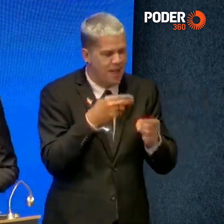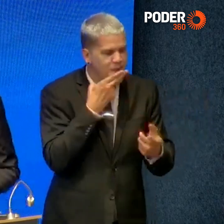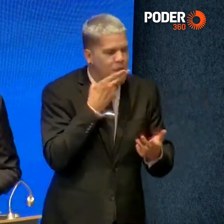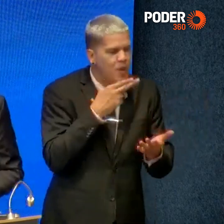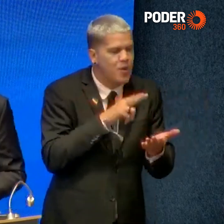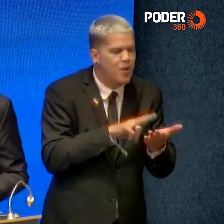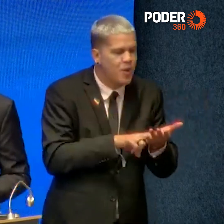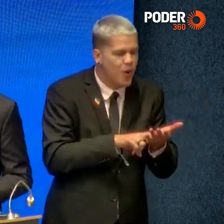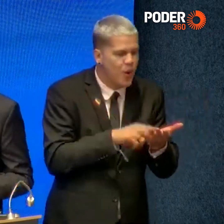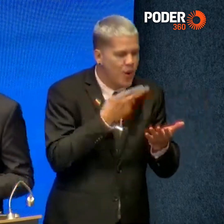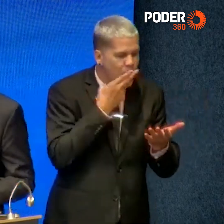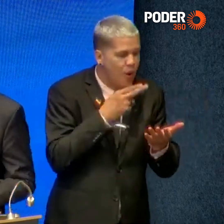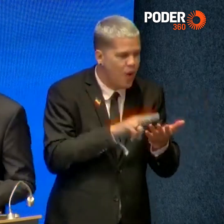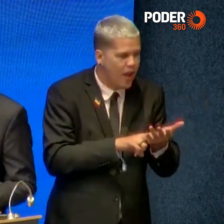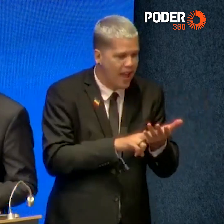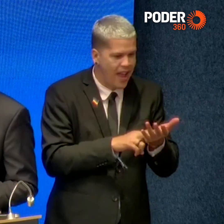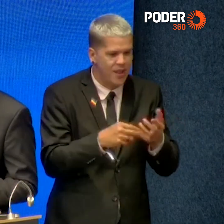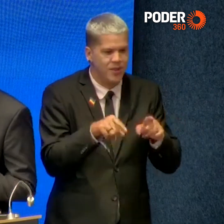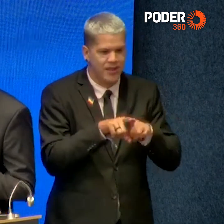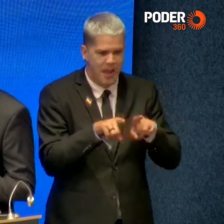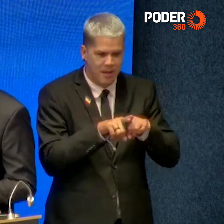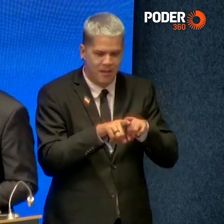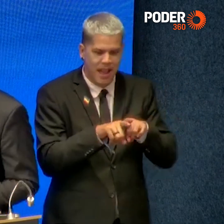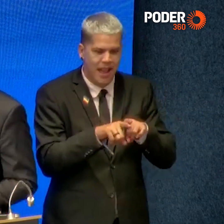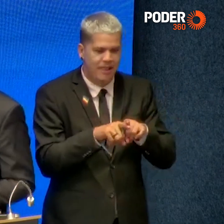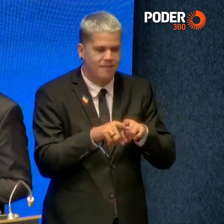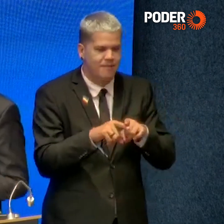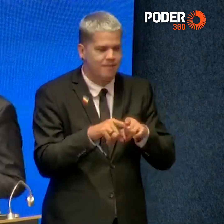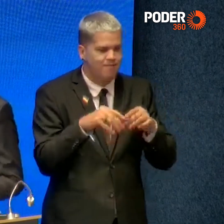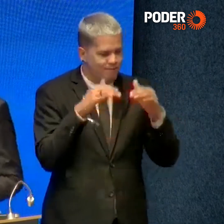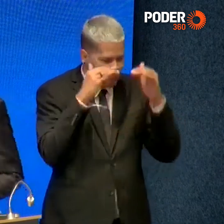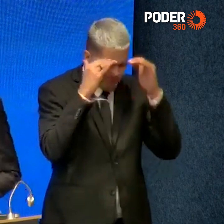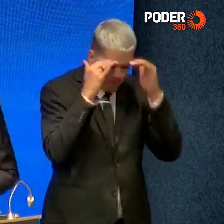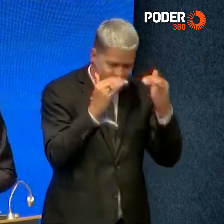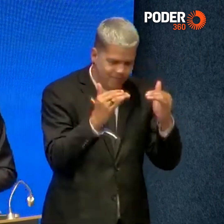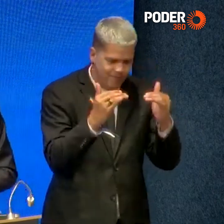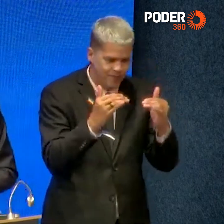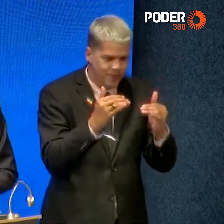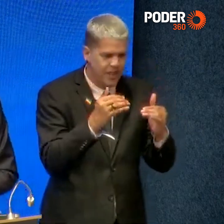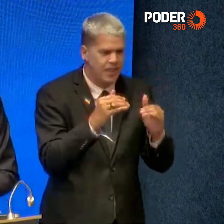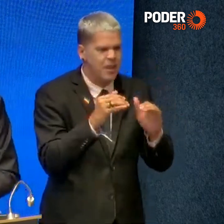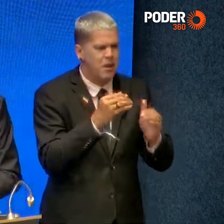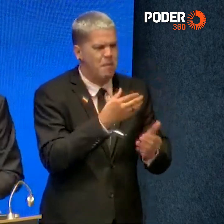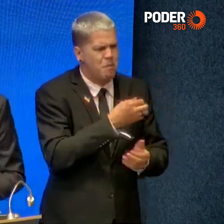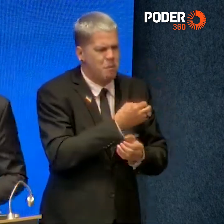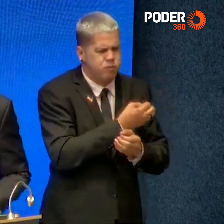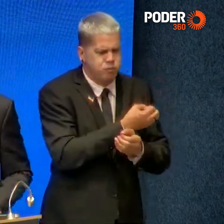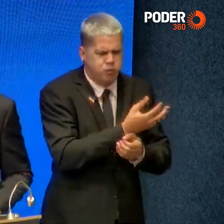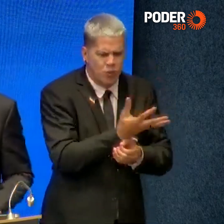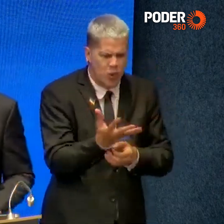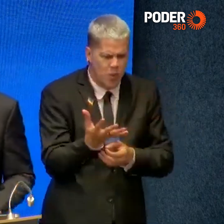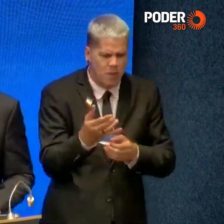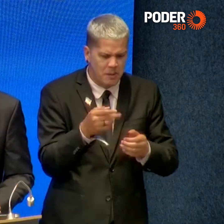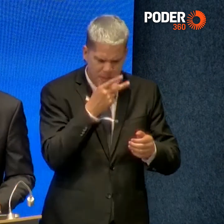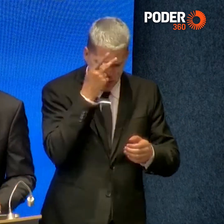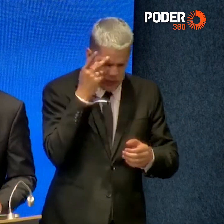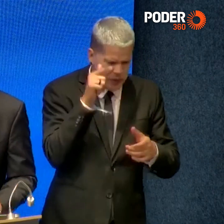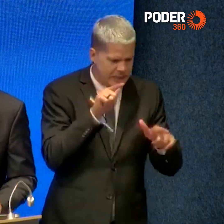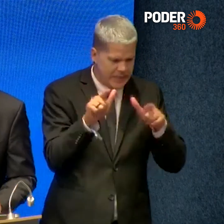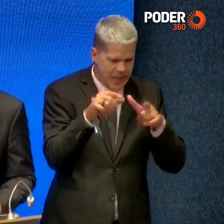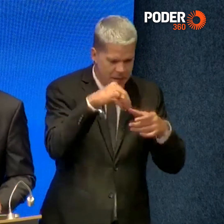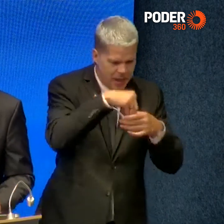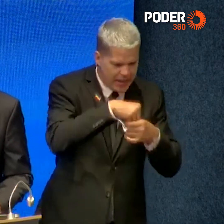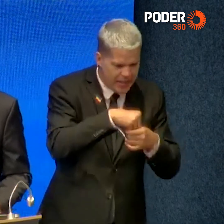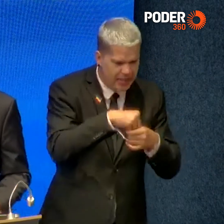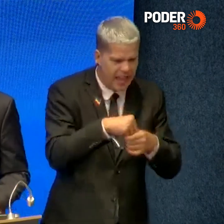sobretudo com a valorização dos numerosos e excelentes profissionais de ambos. Assumo